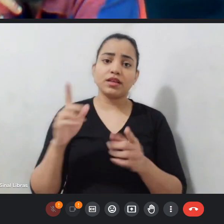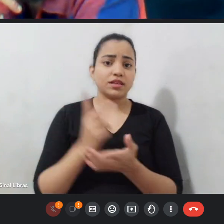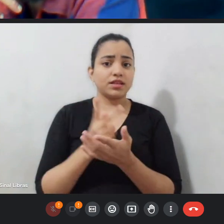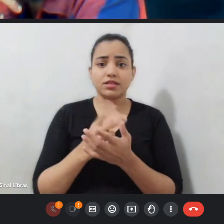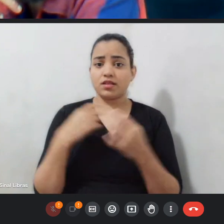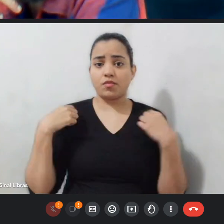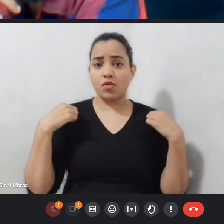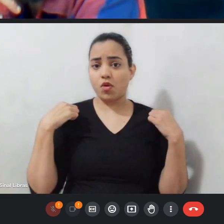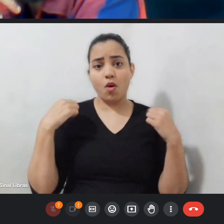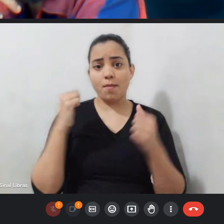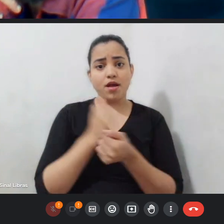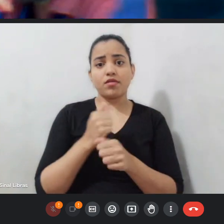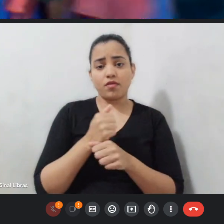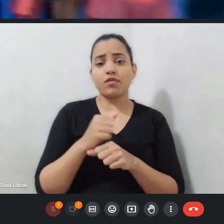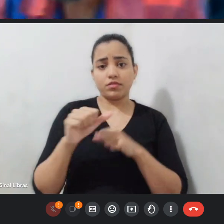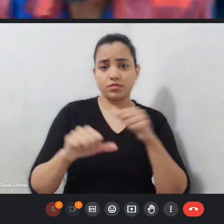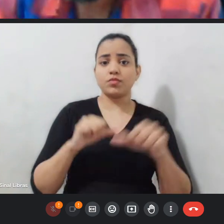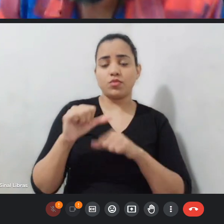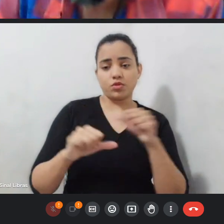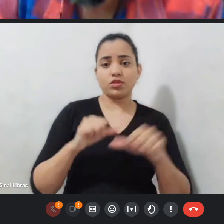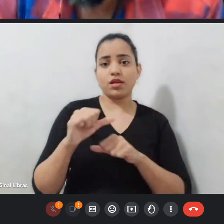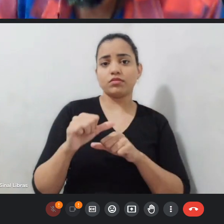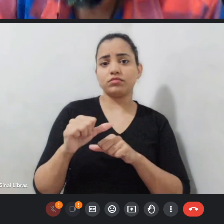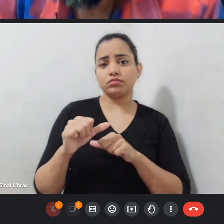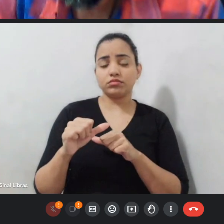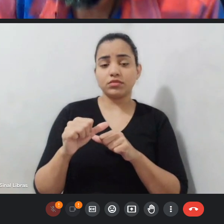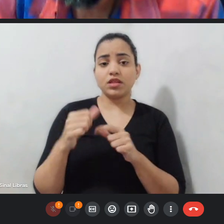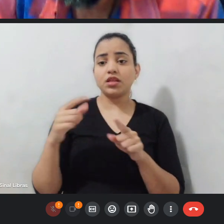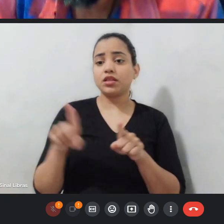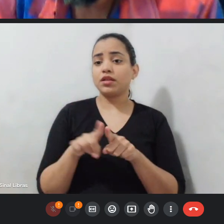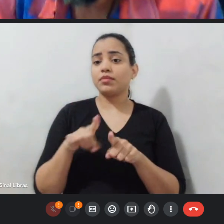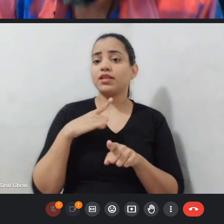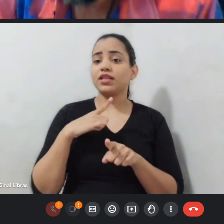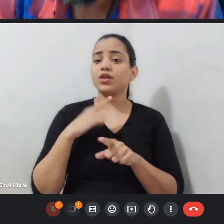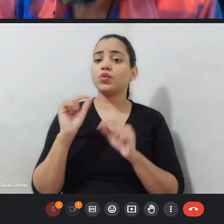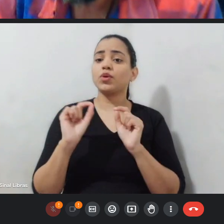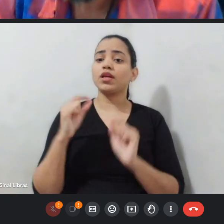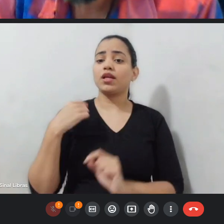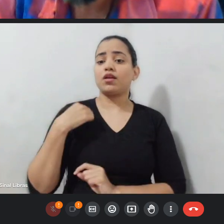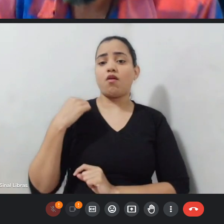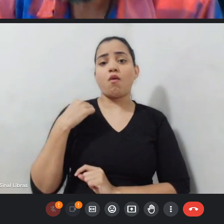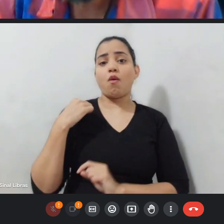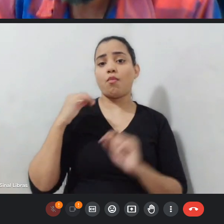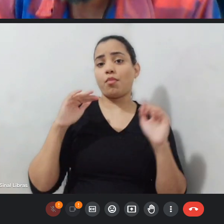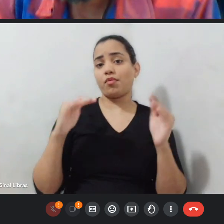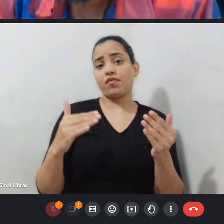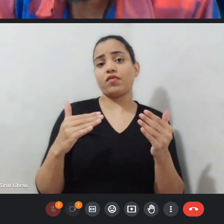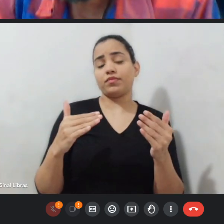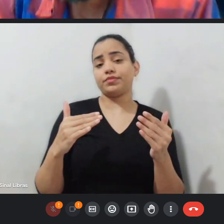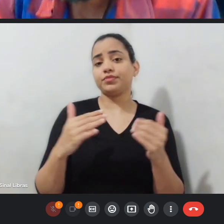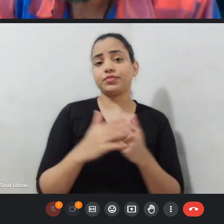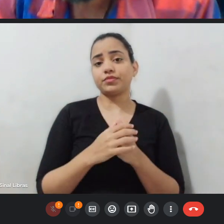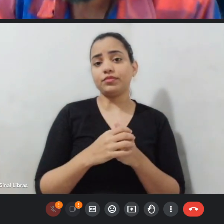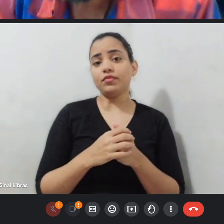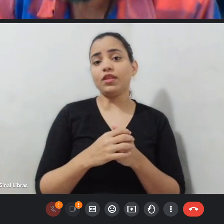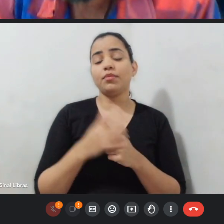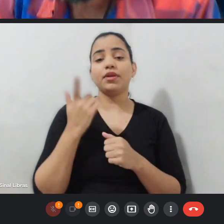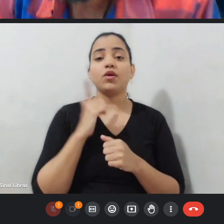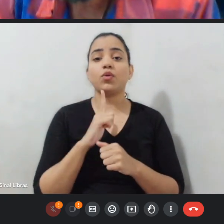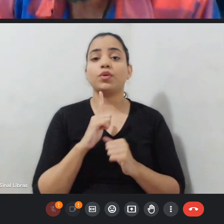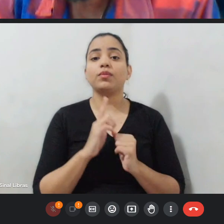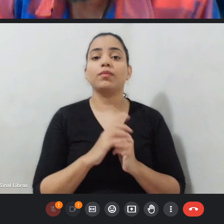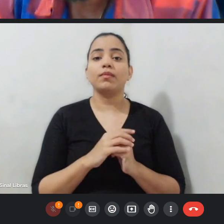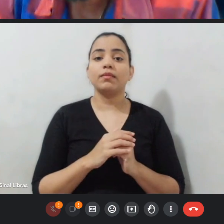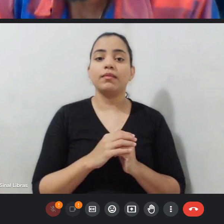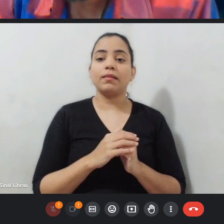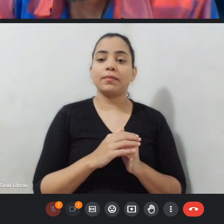teatro que também tem uma roupa um figurino específico para bancar a